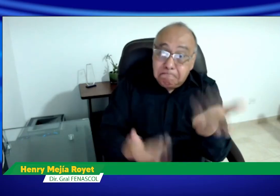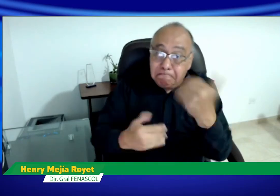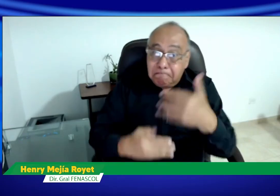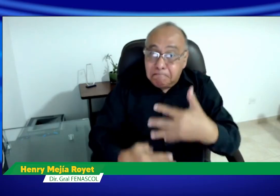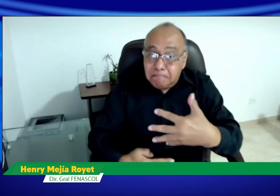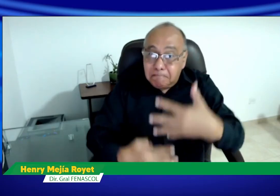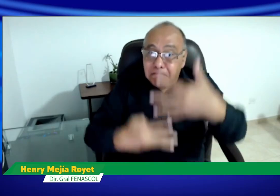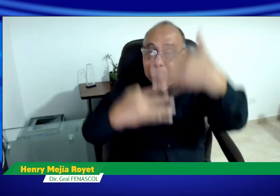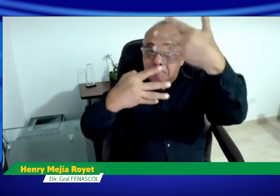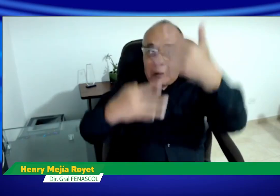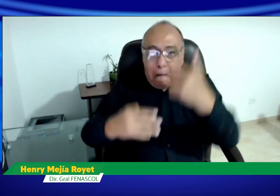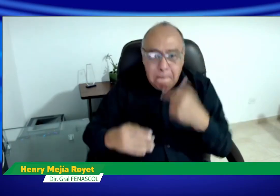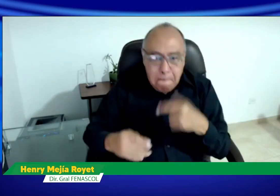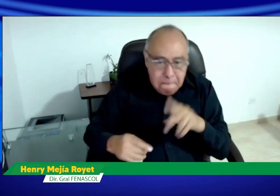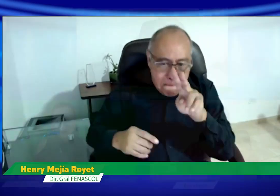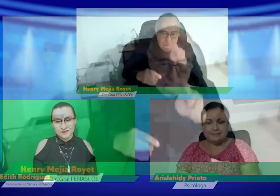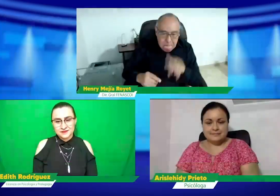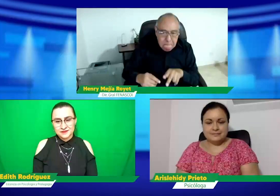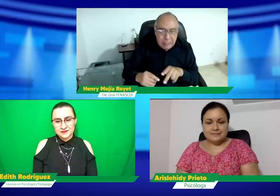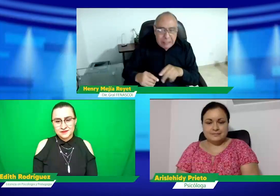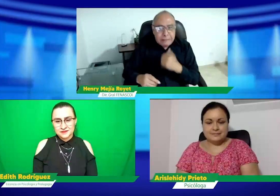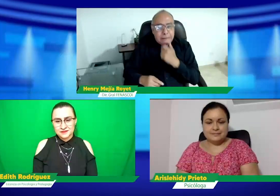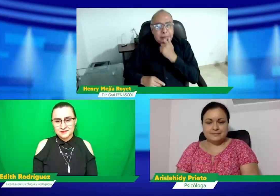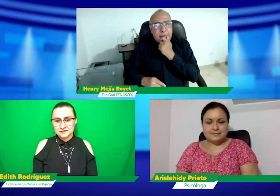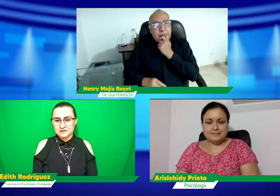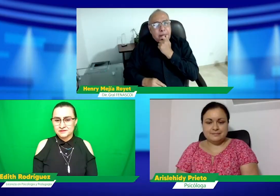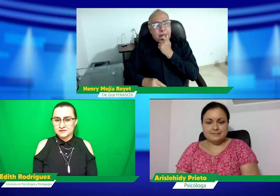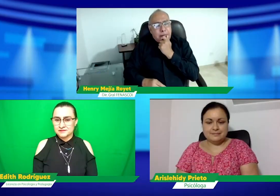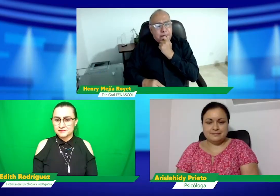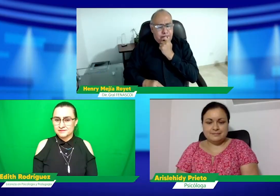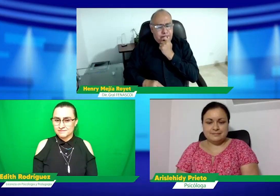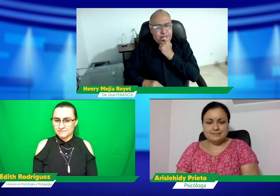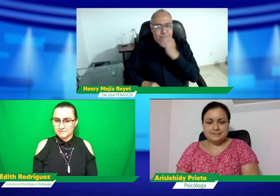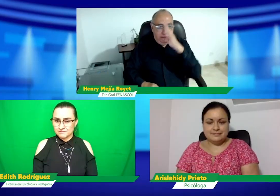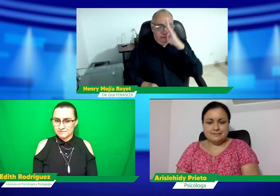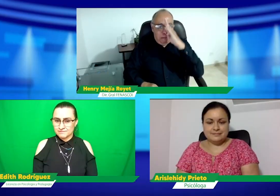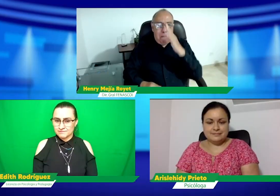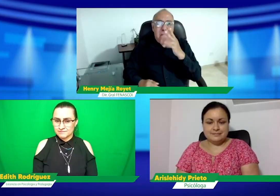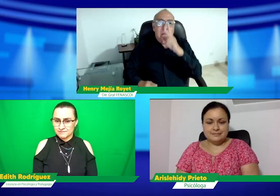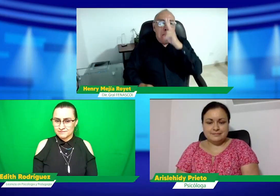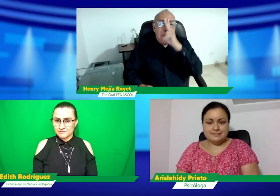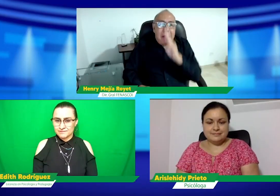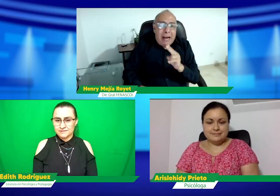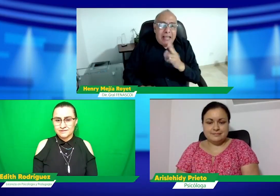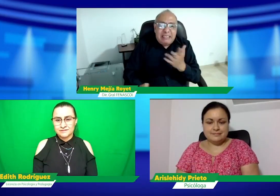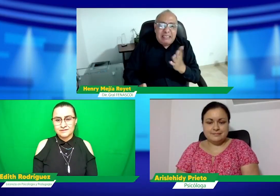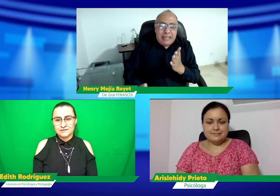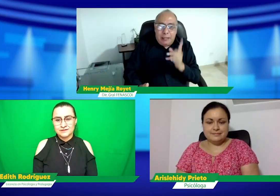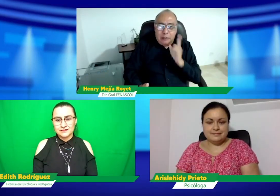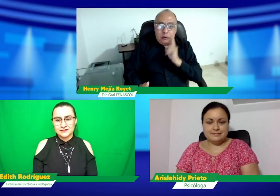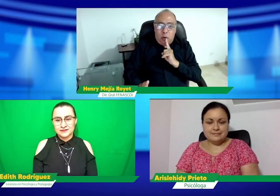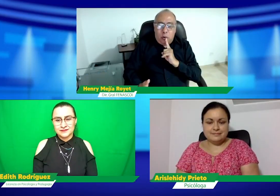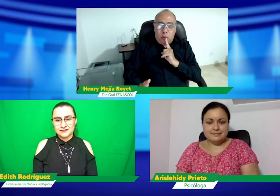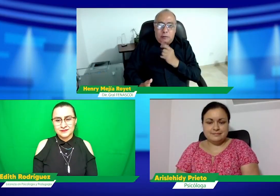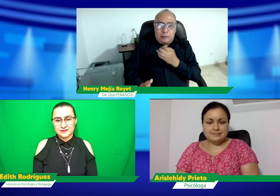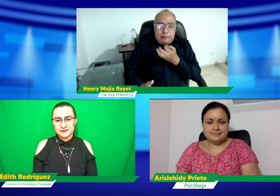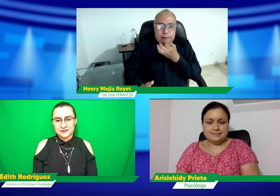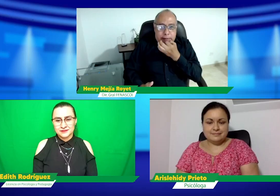salud mental. Hemos visto varios comentarios que nos han dejado en nuestro live, y